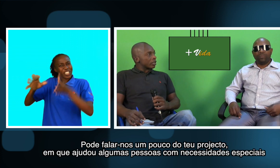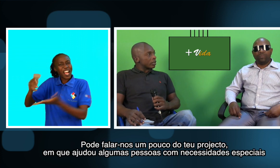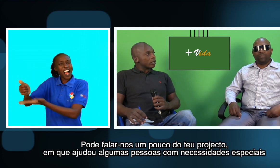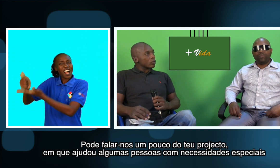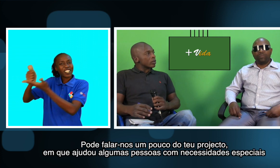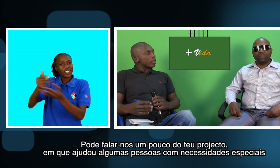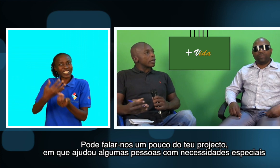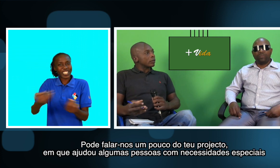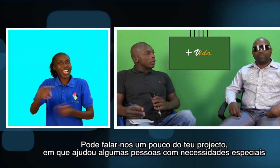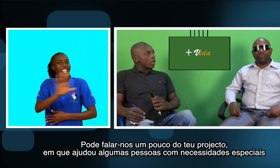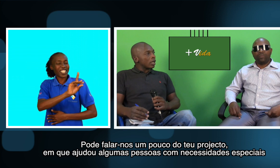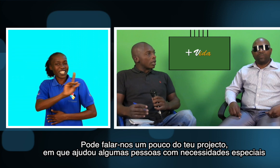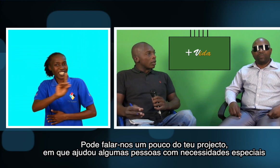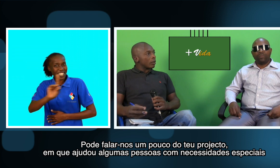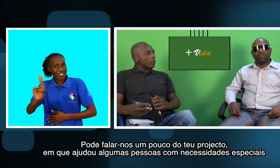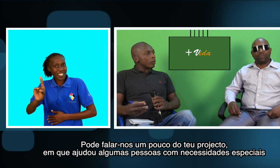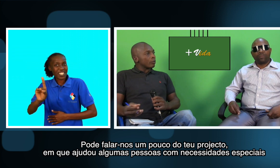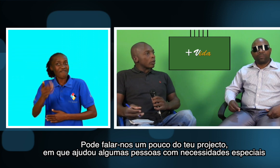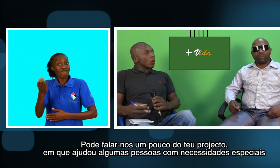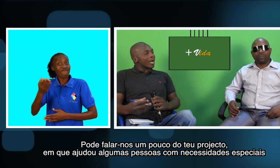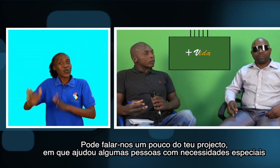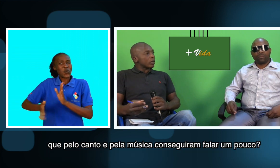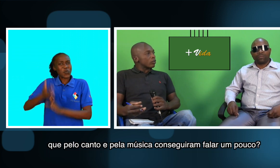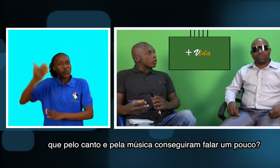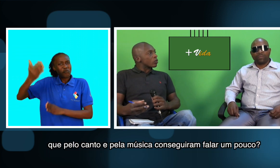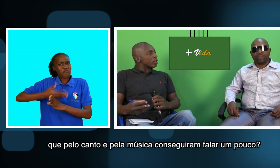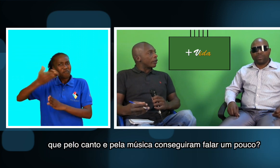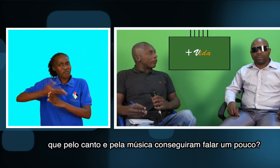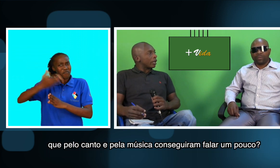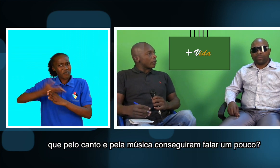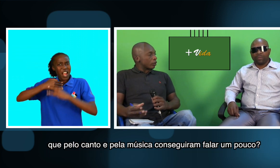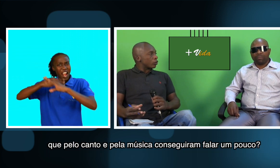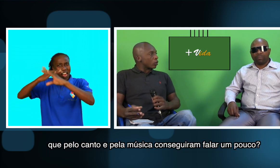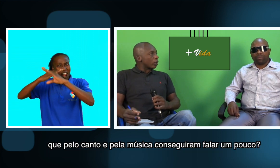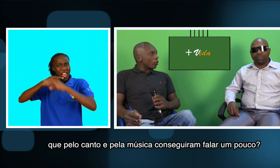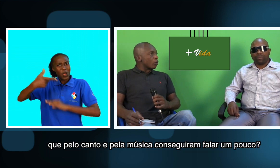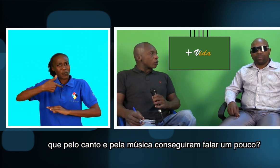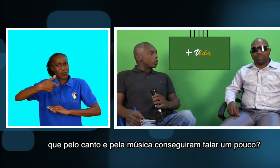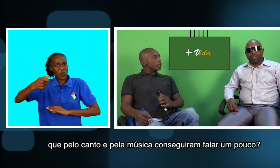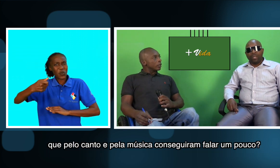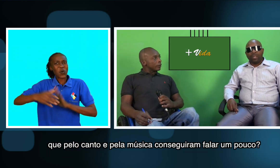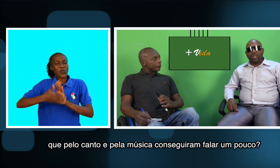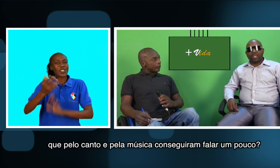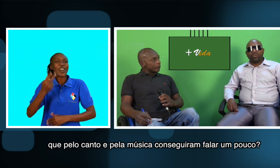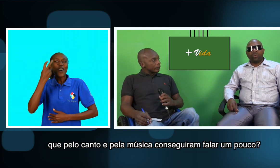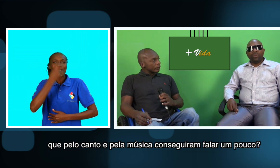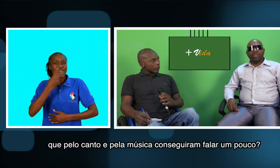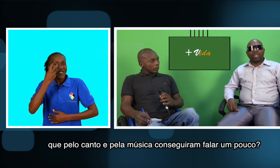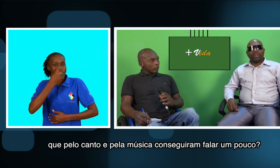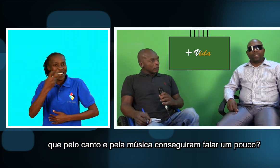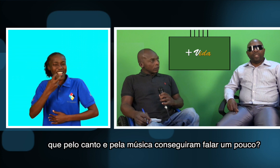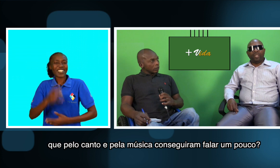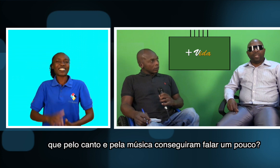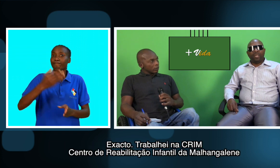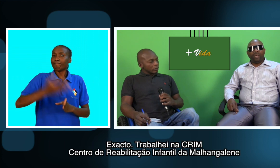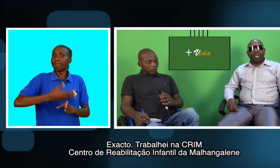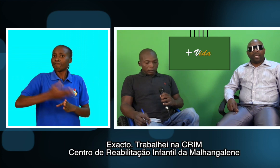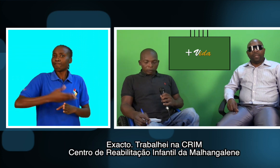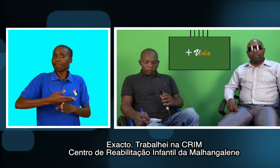que conseguiram, pelo canto da música, conseguiram falar. Pode-nos contar um pouco. Exato. Trabalhei na CRIM,